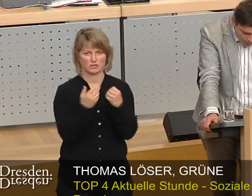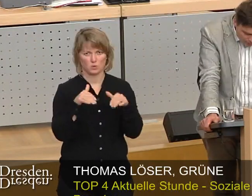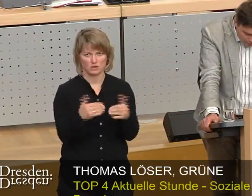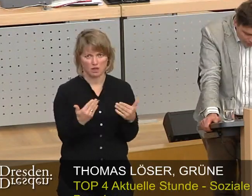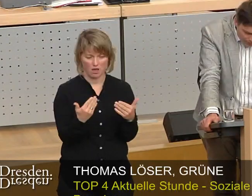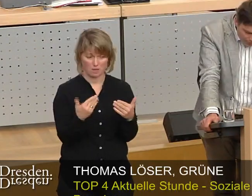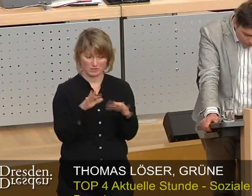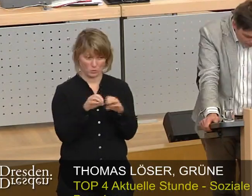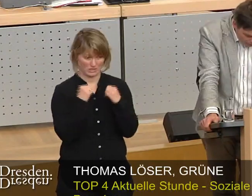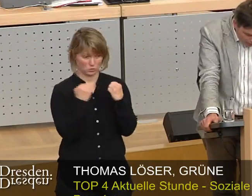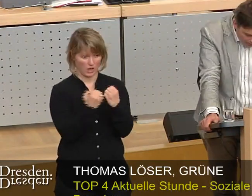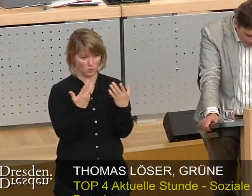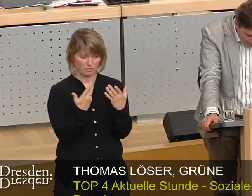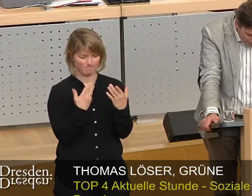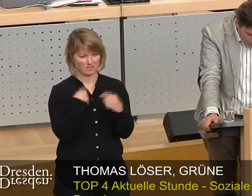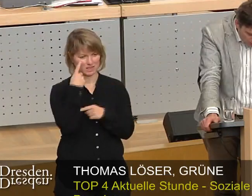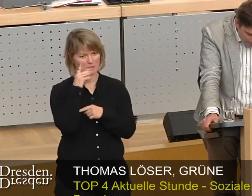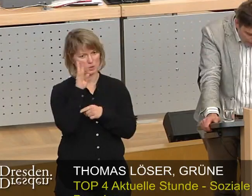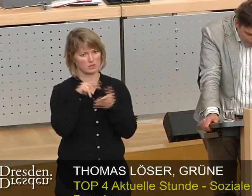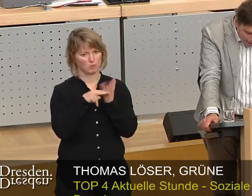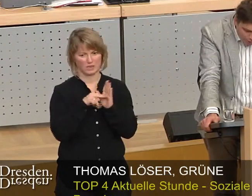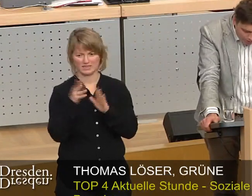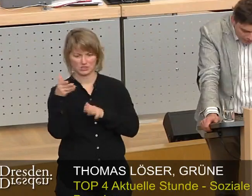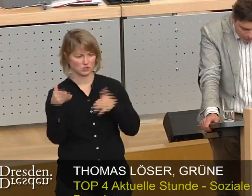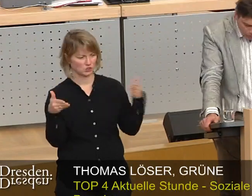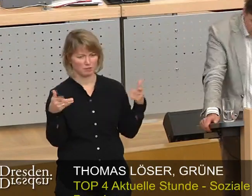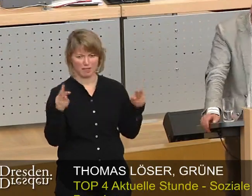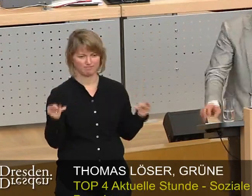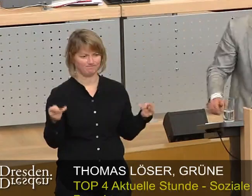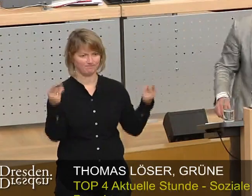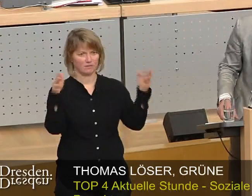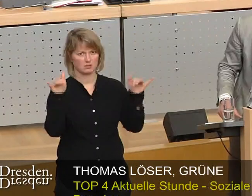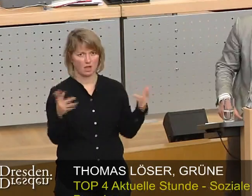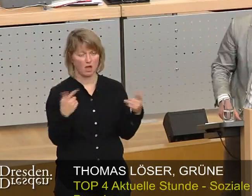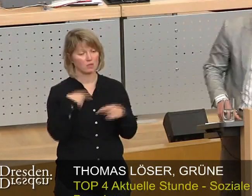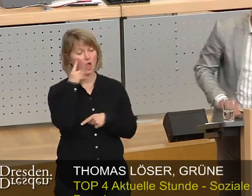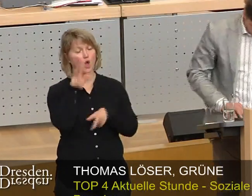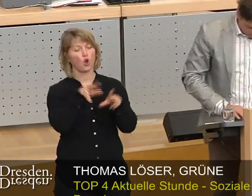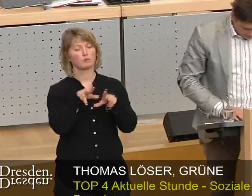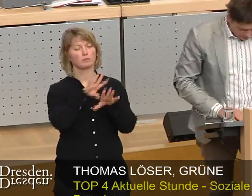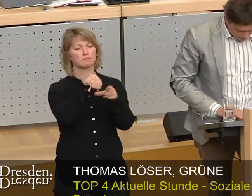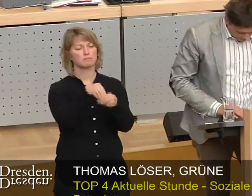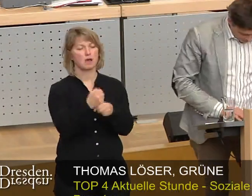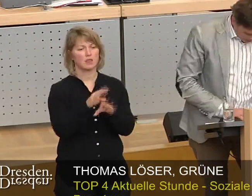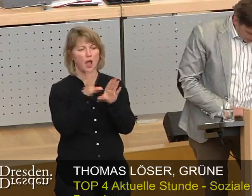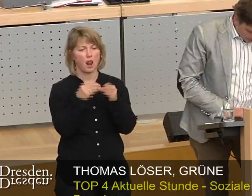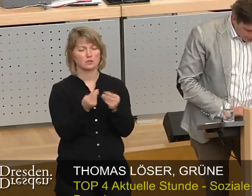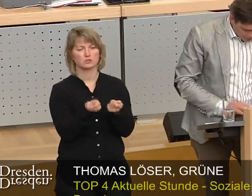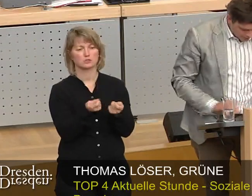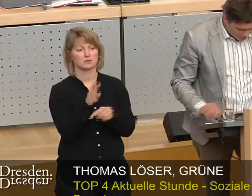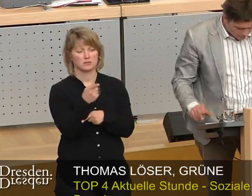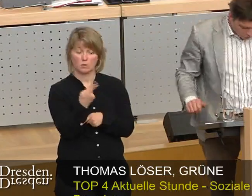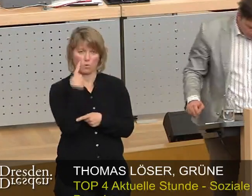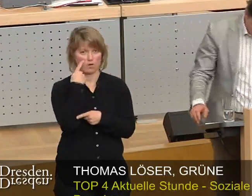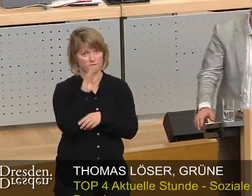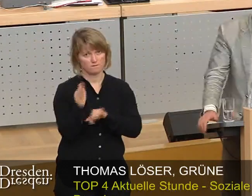dazu aus meiner Sicht vor allen Dingen die politischen Ränder bestärkt. Der Glaube, dass die Ökonomie alles regelt, ist falsch. Wir werden das in den